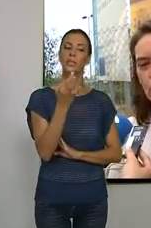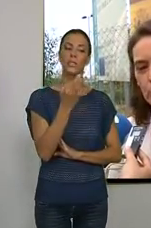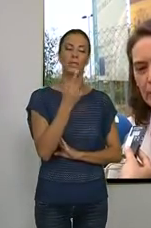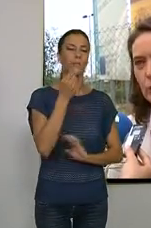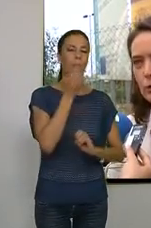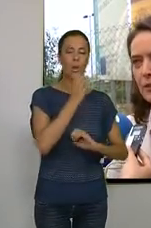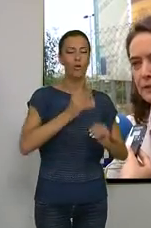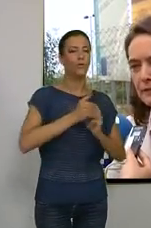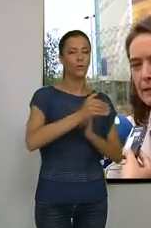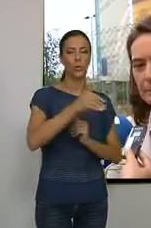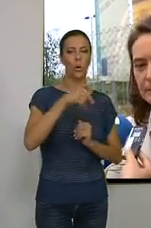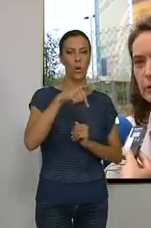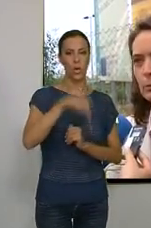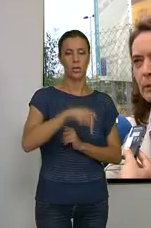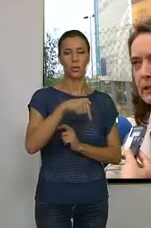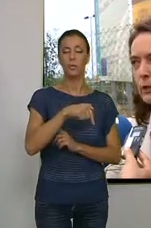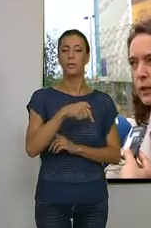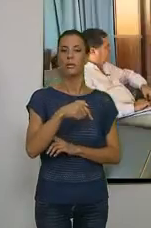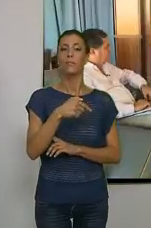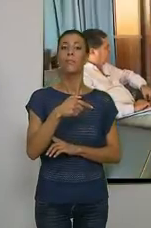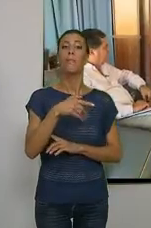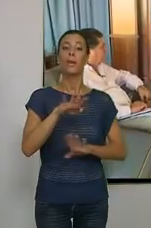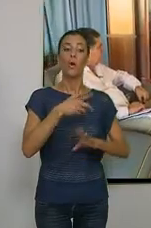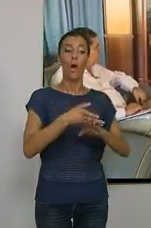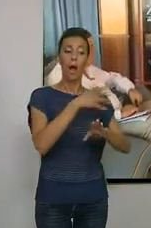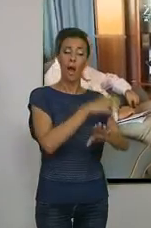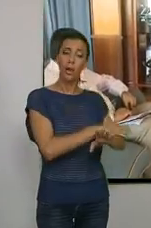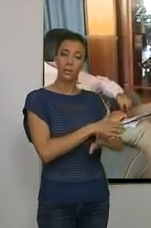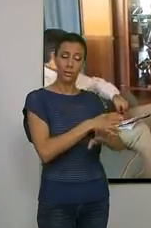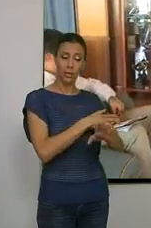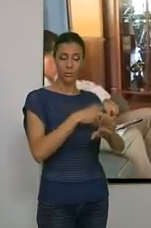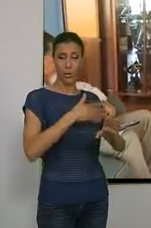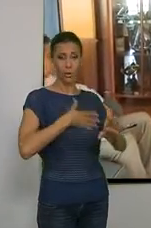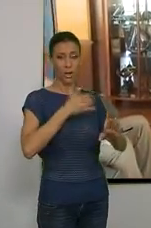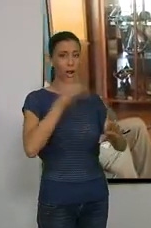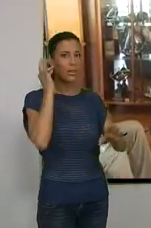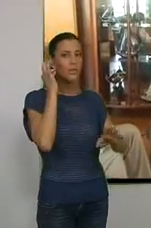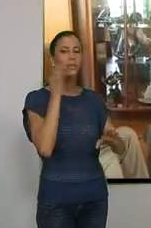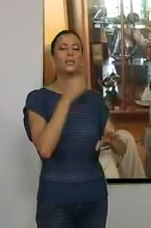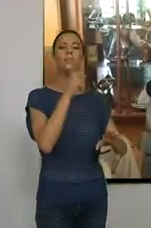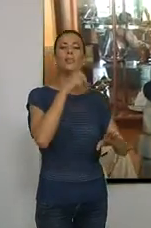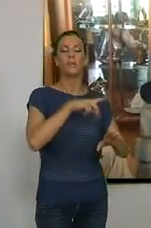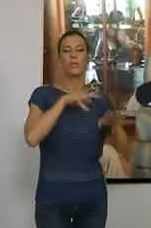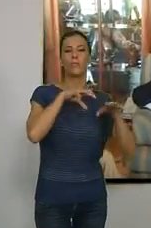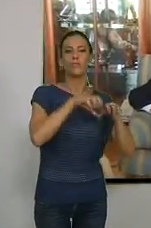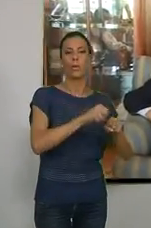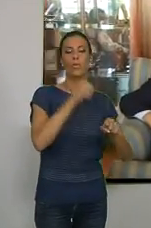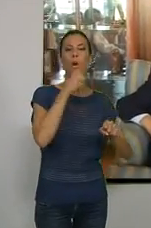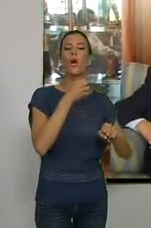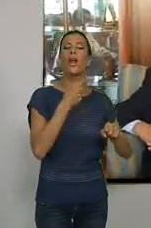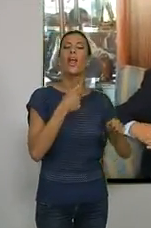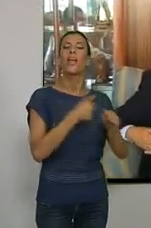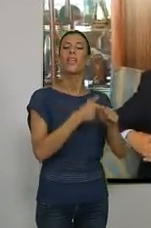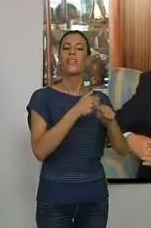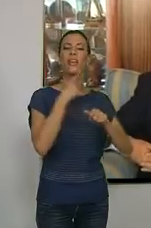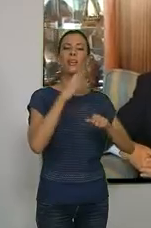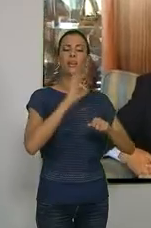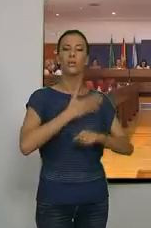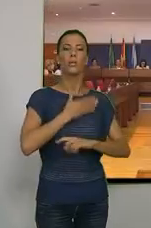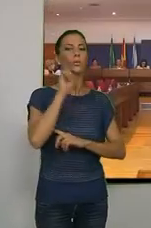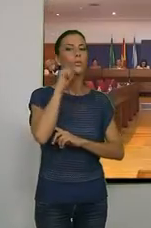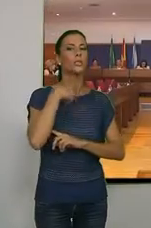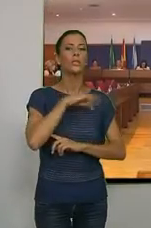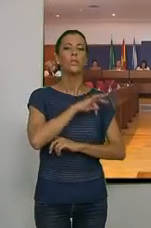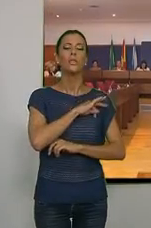mejor futuro de la localidad. Igualmente, ante esa ley, vestidura de la nueva alcaldesa, tomará posesión como edil del Ayuntamiento